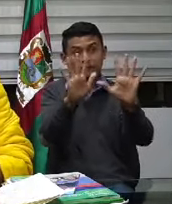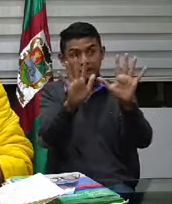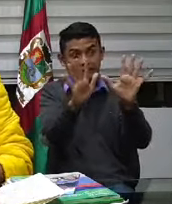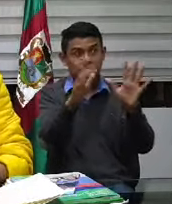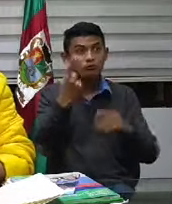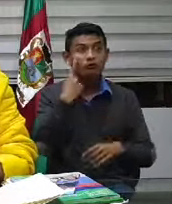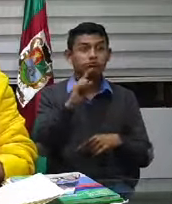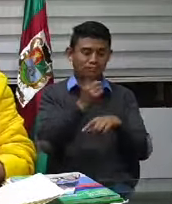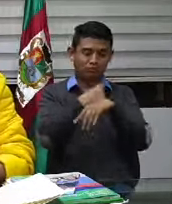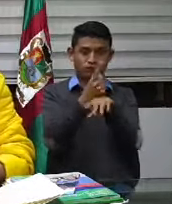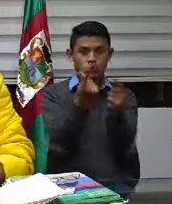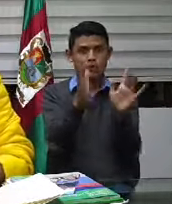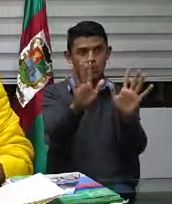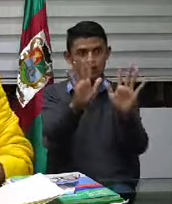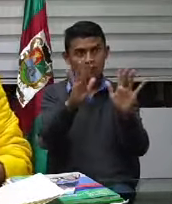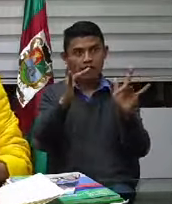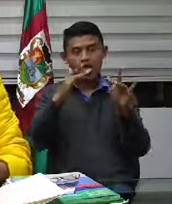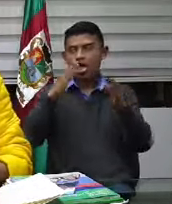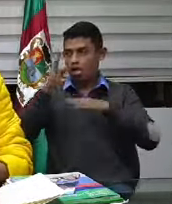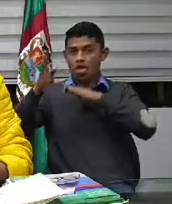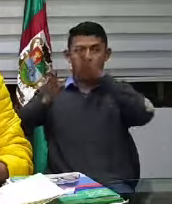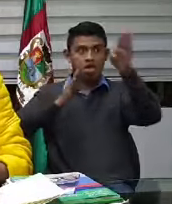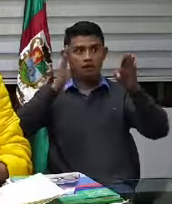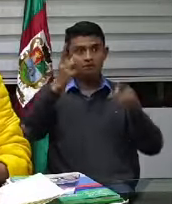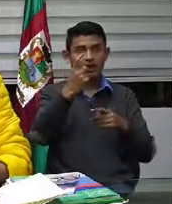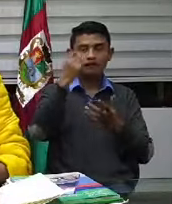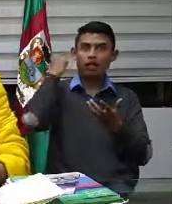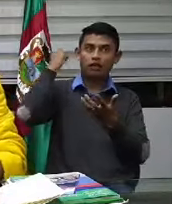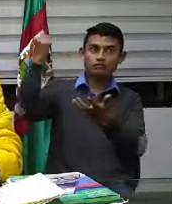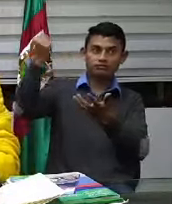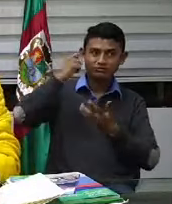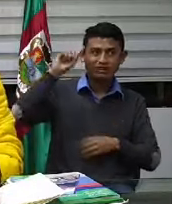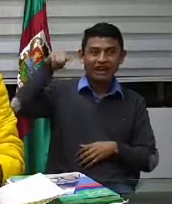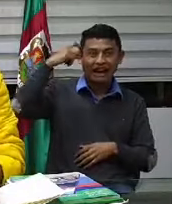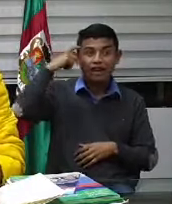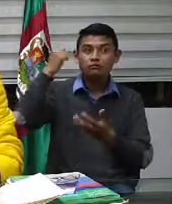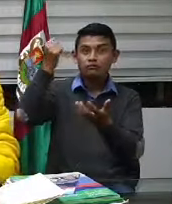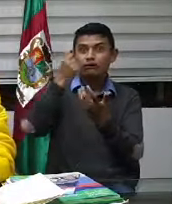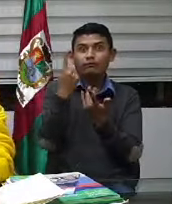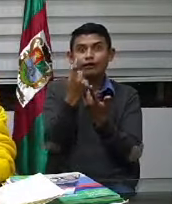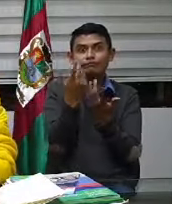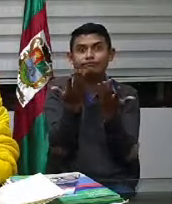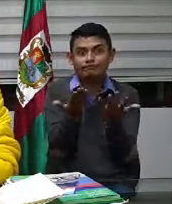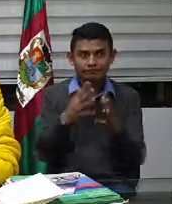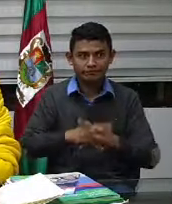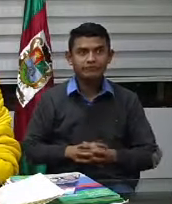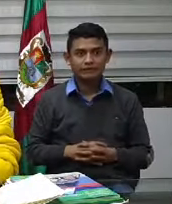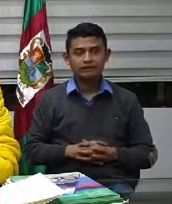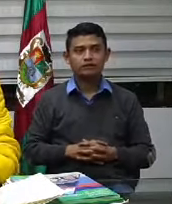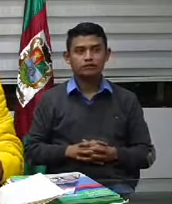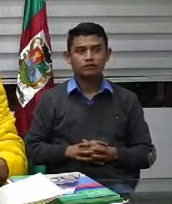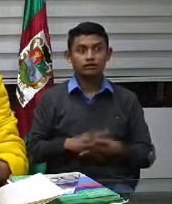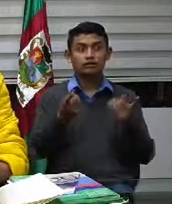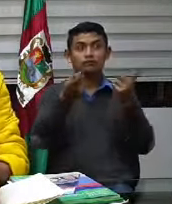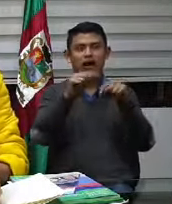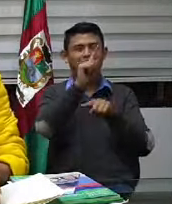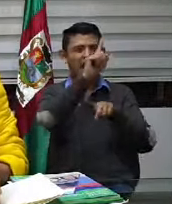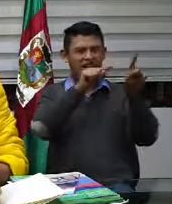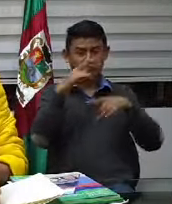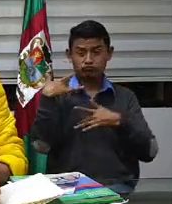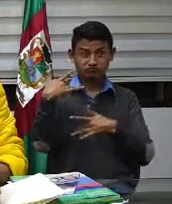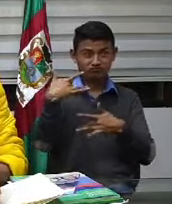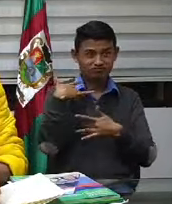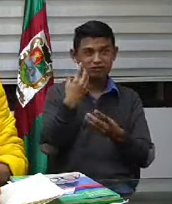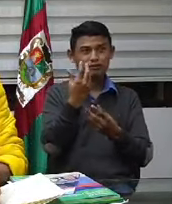día para otro no faltan que no lleguen los recursos mire les cuento que hay que se están gestionando por muchos sectores algunas cosas el apoyo